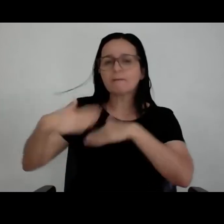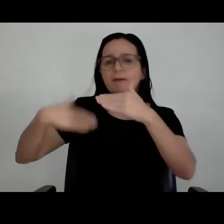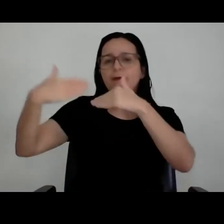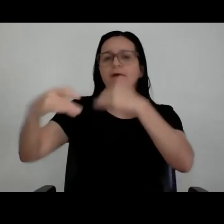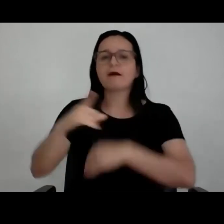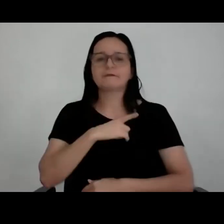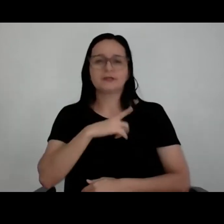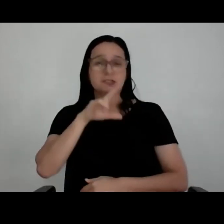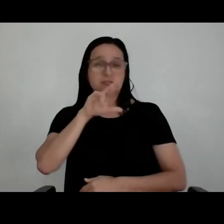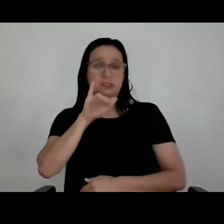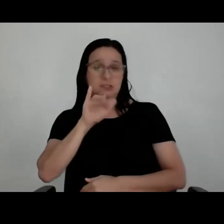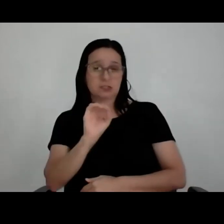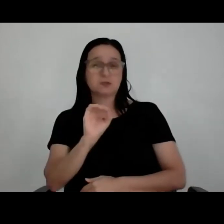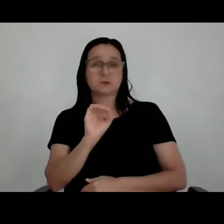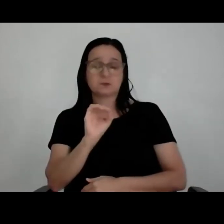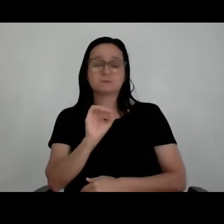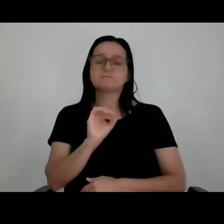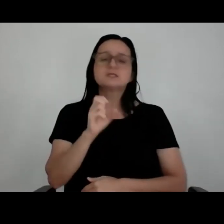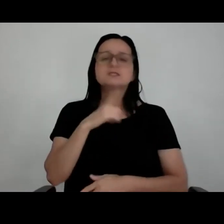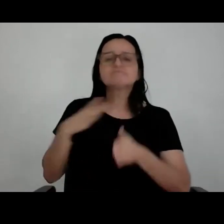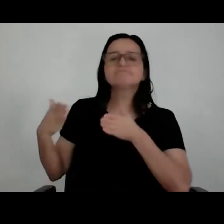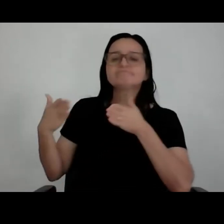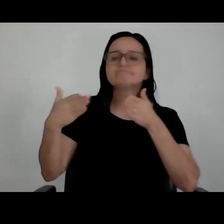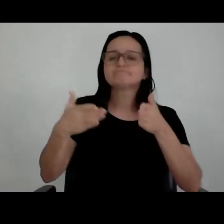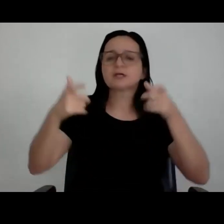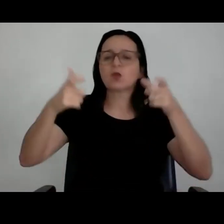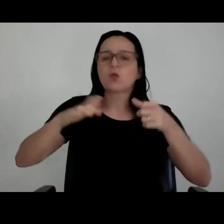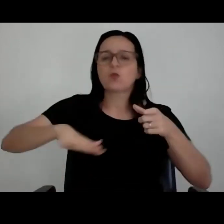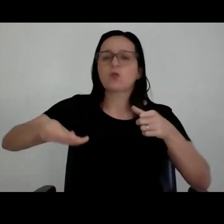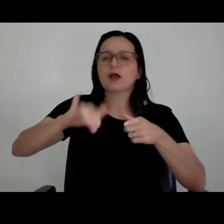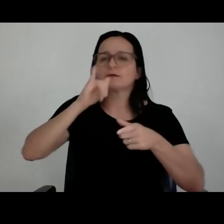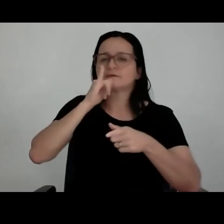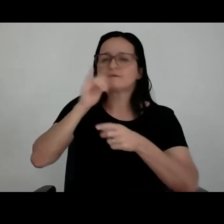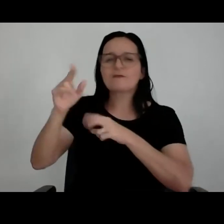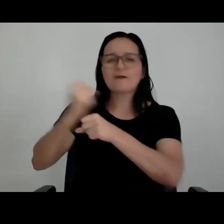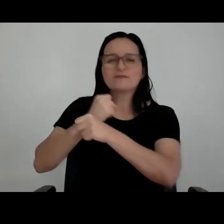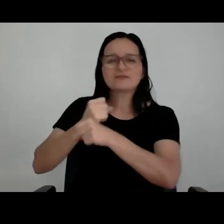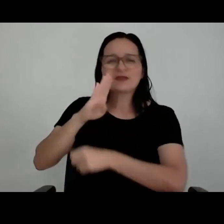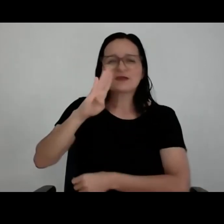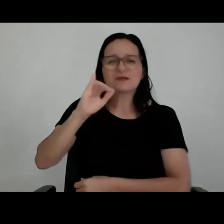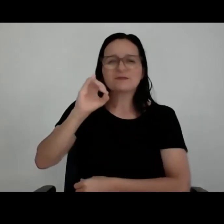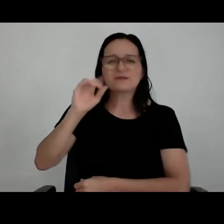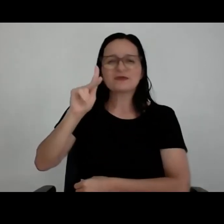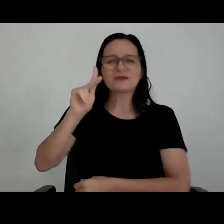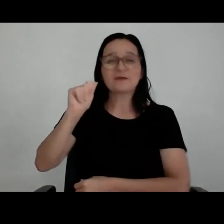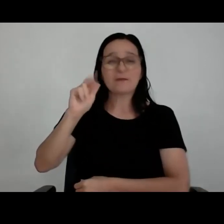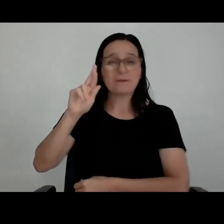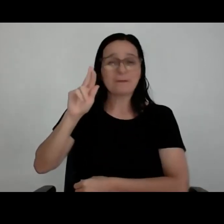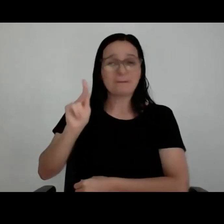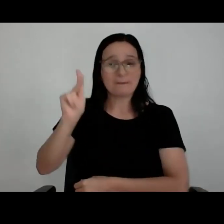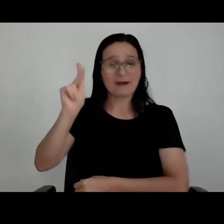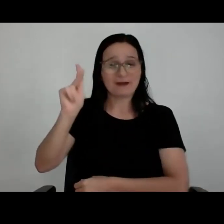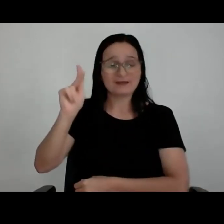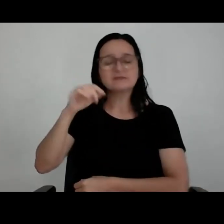Janeiro. Ali você chega num lugar, quando você faz o Bioparque do Rio de Janeiro, que é um zoológico, ou que você faz um centro de eventos, como é o